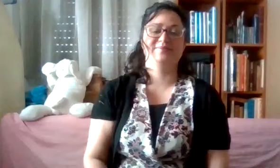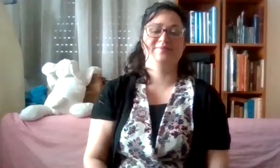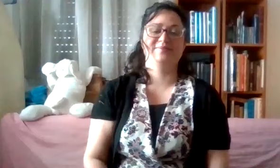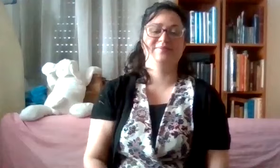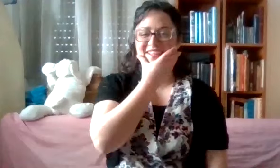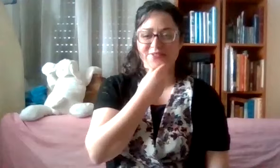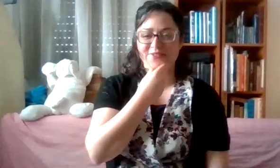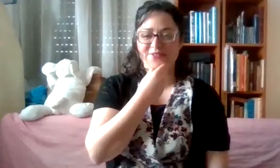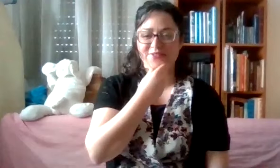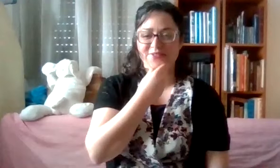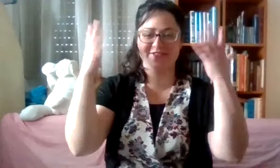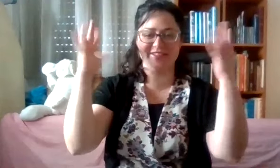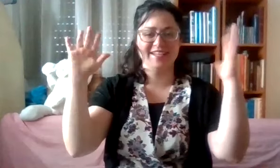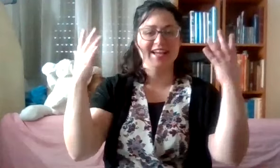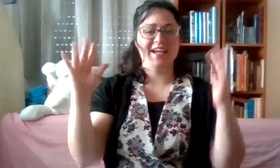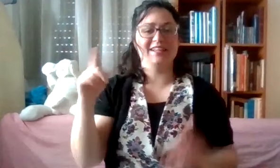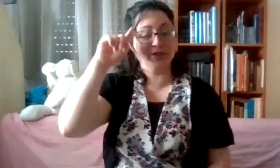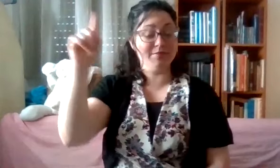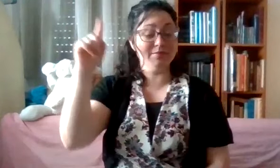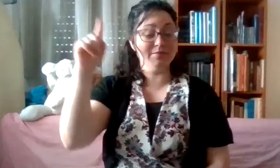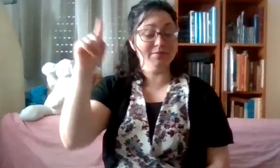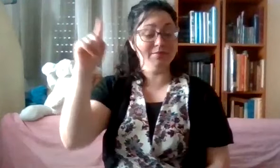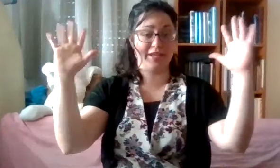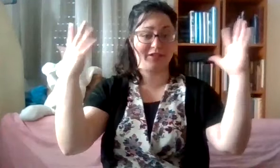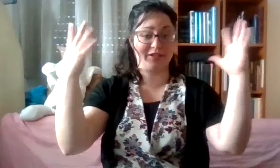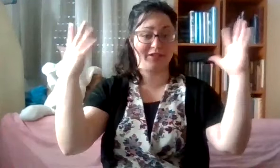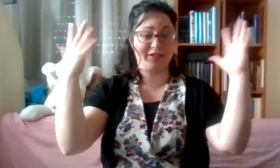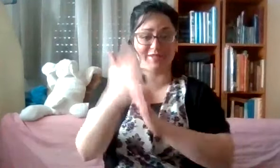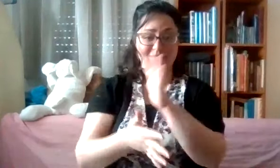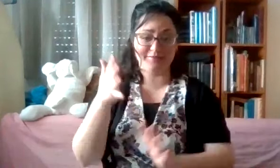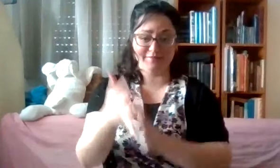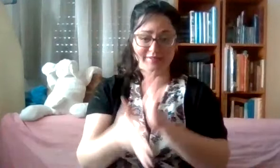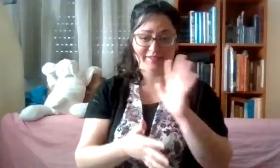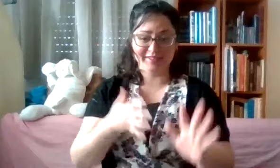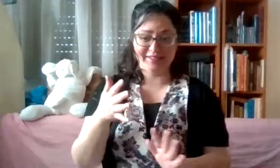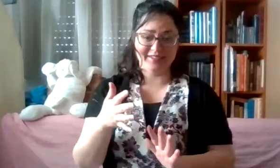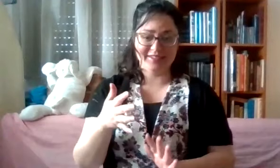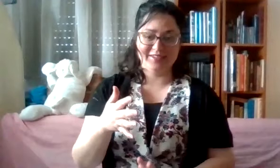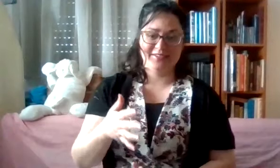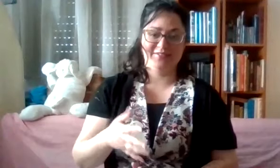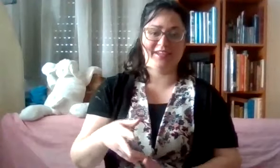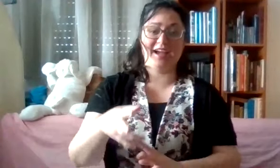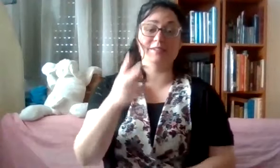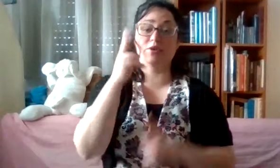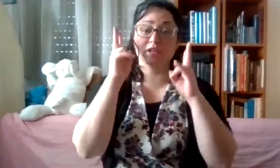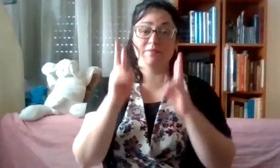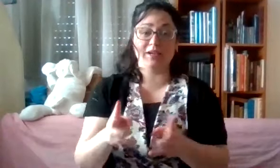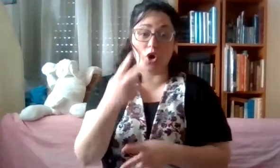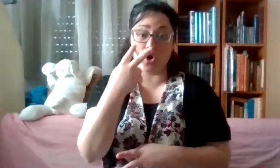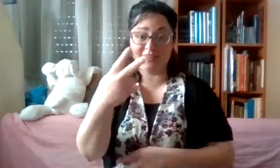יופי, כל הכבוד. אתם יודעים שזה מחיות כפיים בשפת סימנים? וככה אתם יכולים לראות